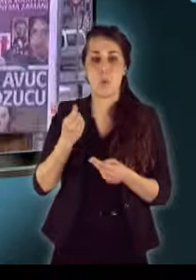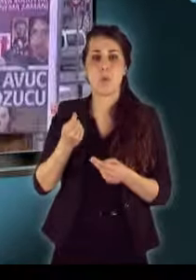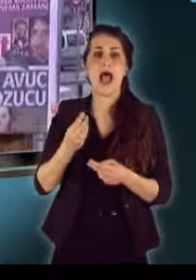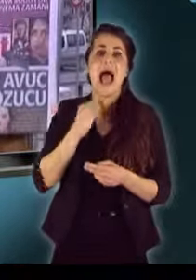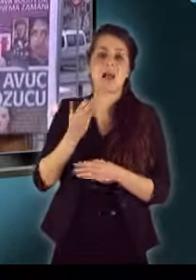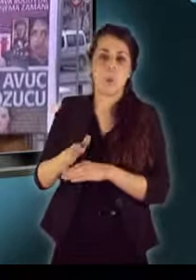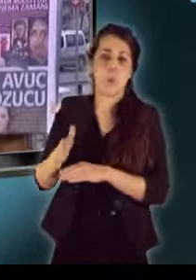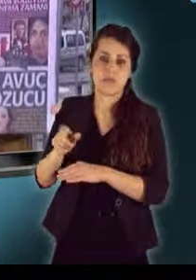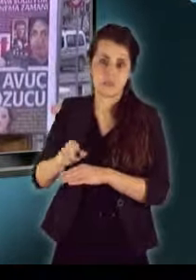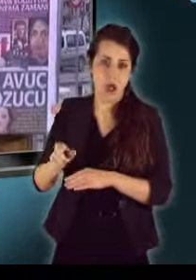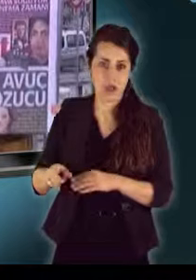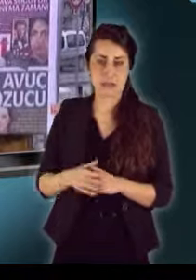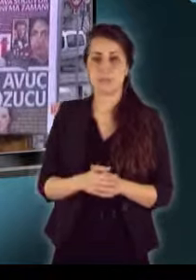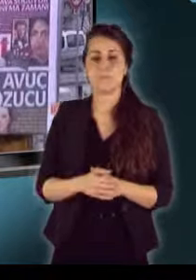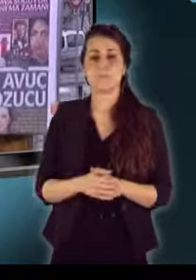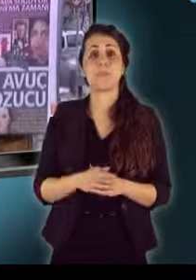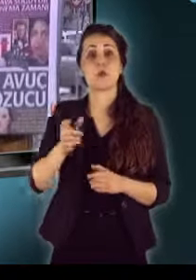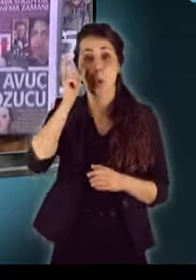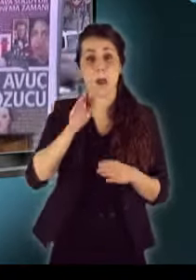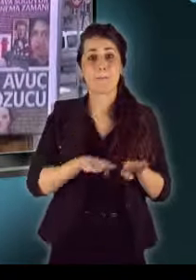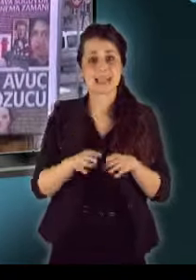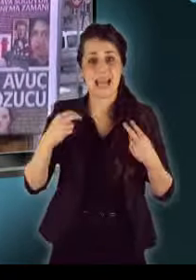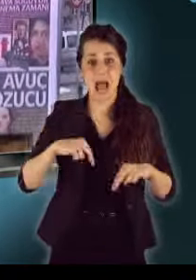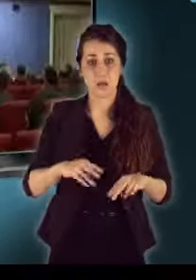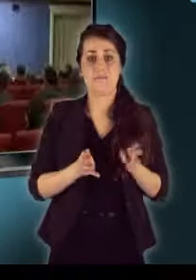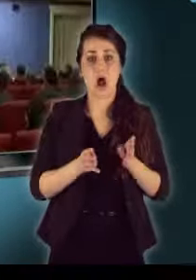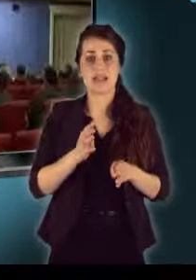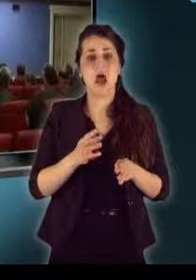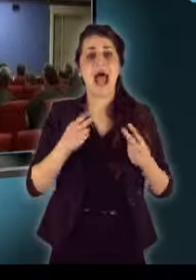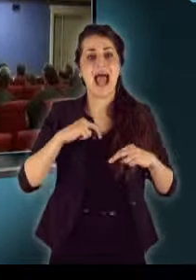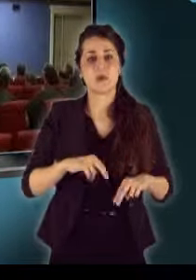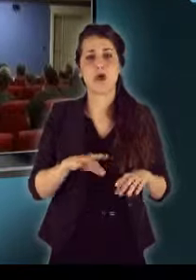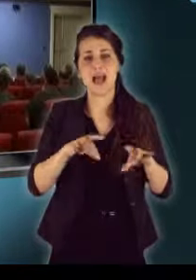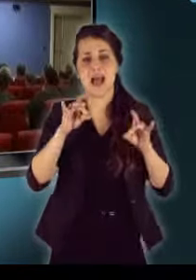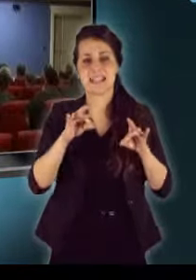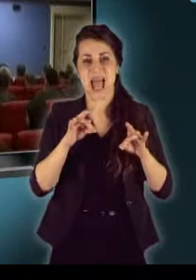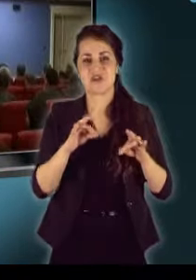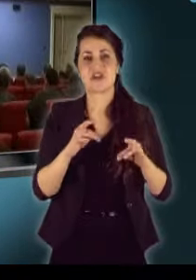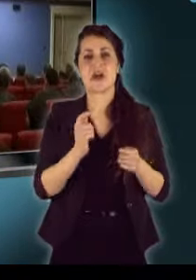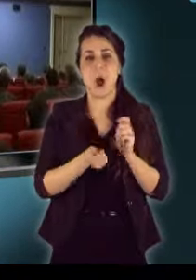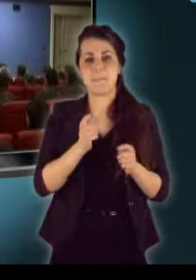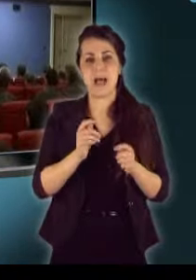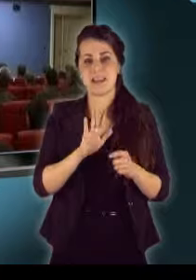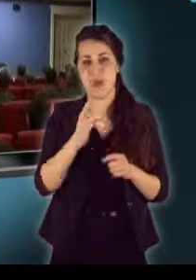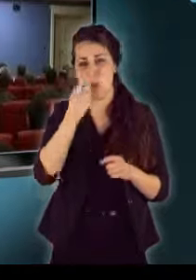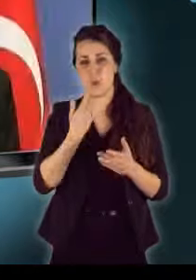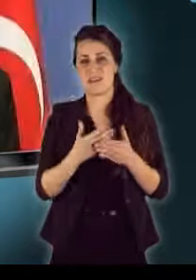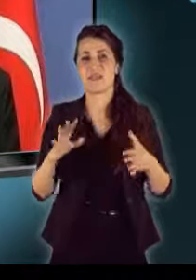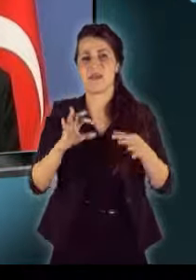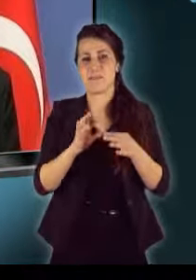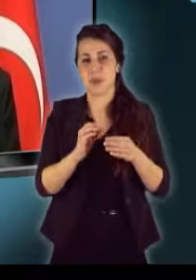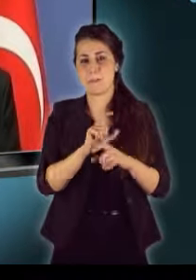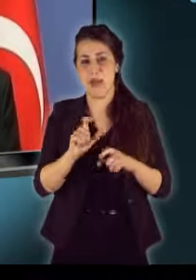ként tartják számon. A török miniszterelnök a francia elnökválasztási kampányjal hozta összefüggésbe a törvény elfogadását.